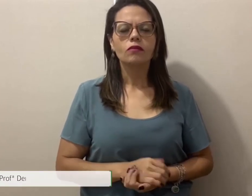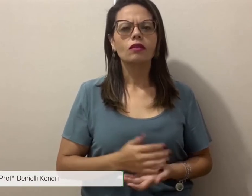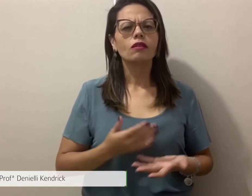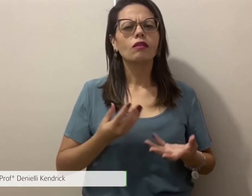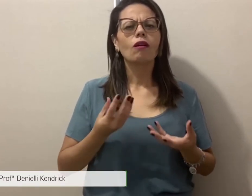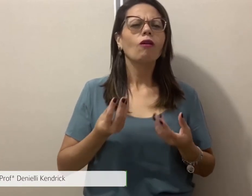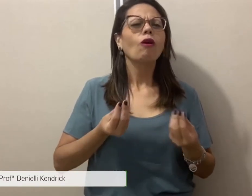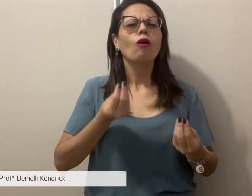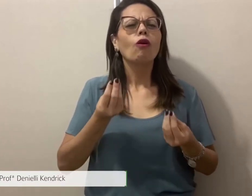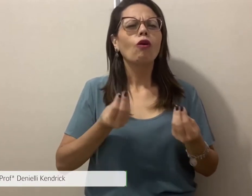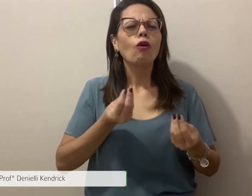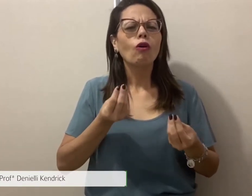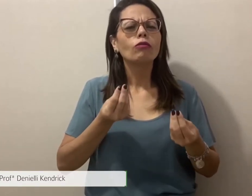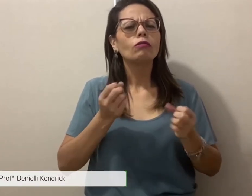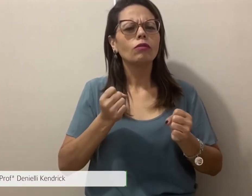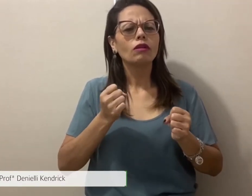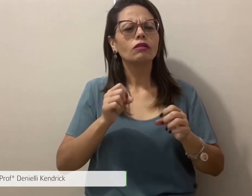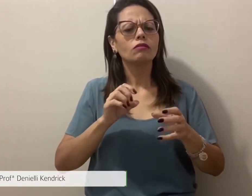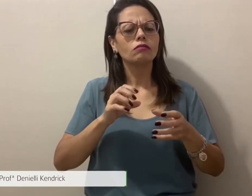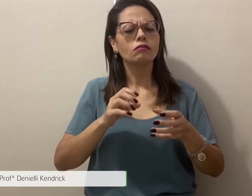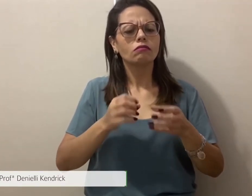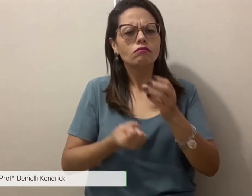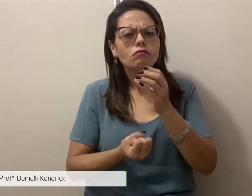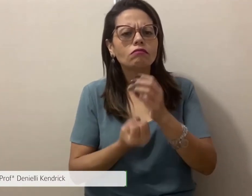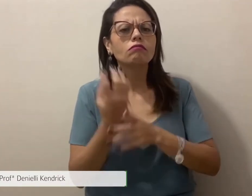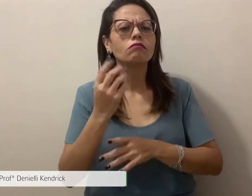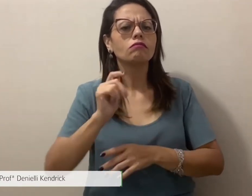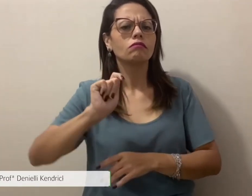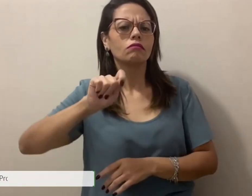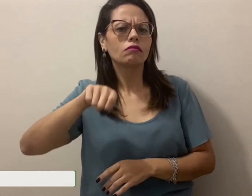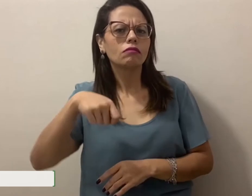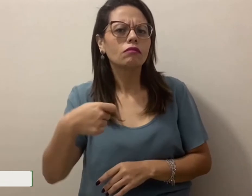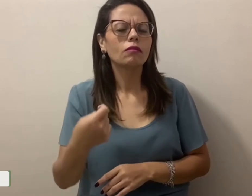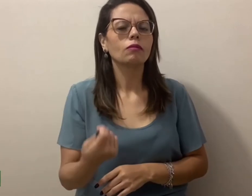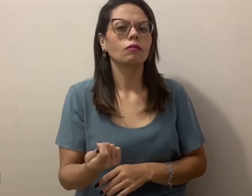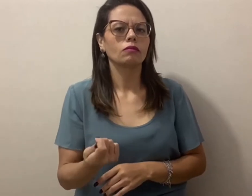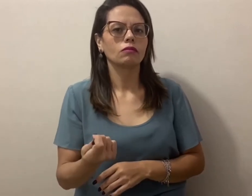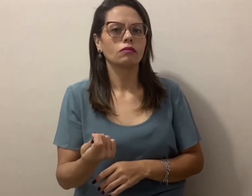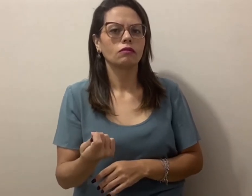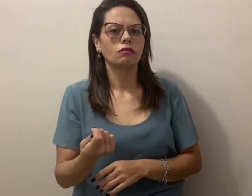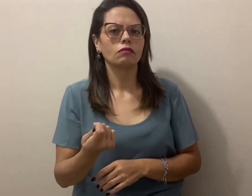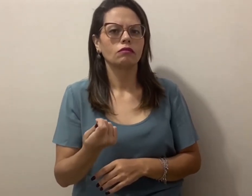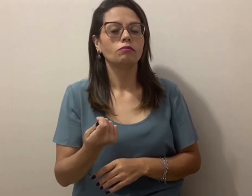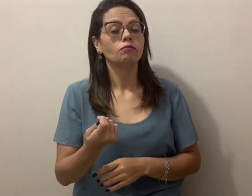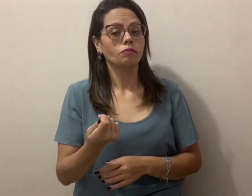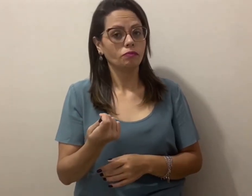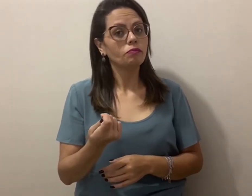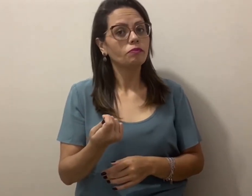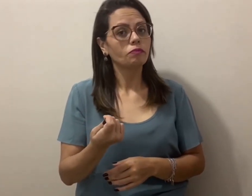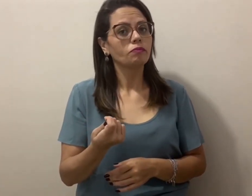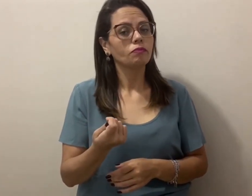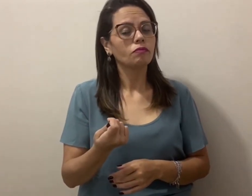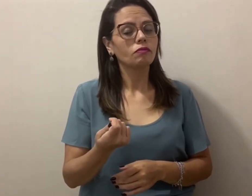Olá! Como que pode acontecer a formação de sinais?